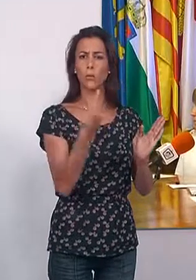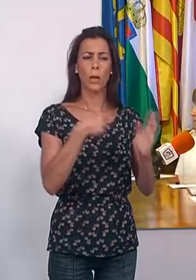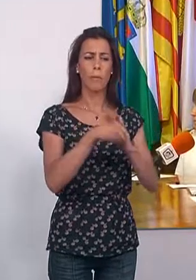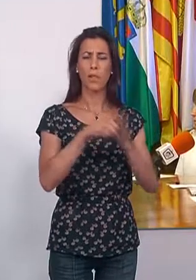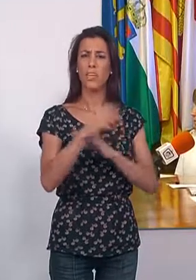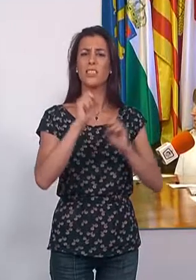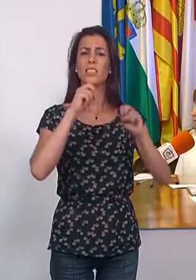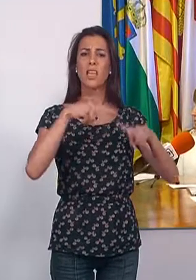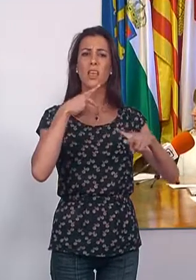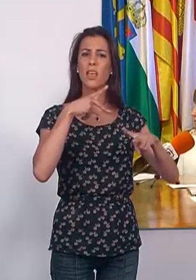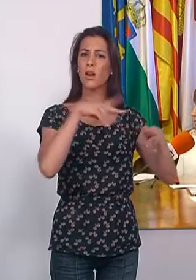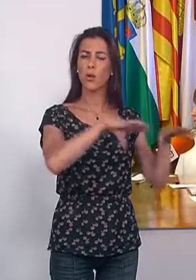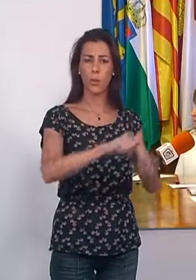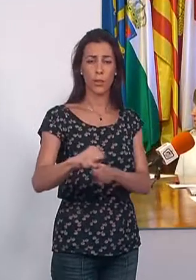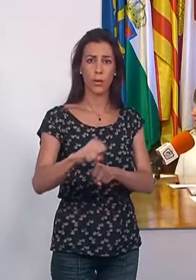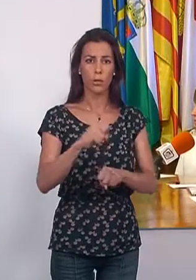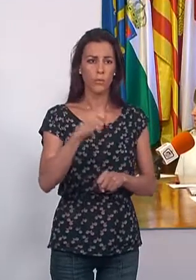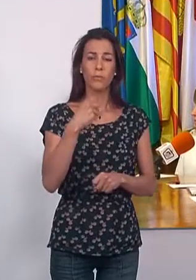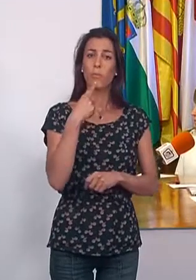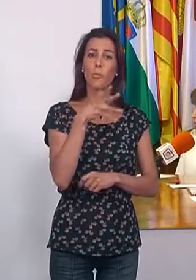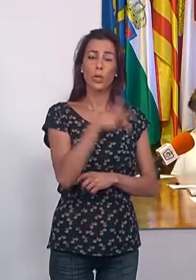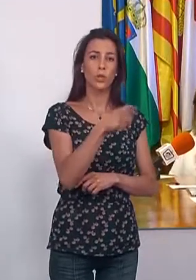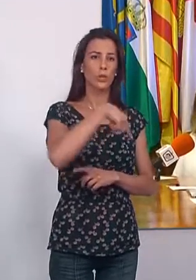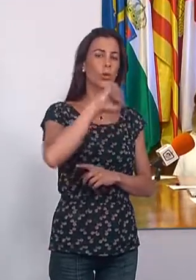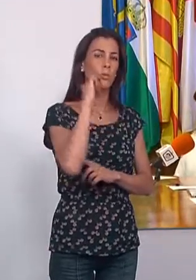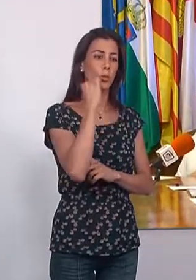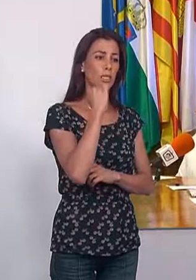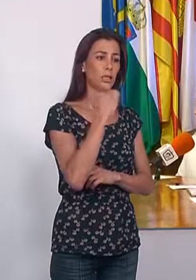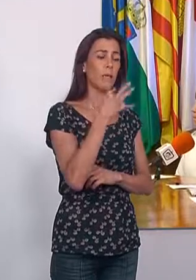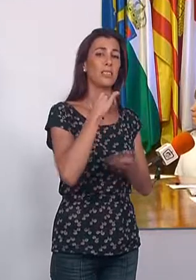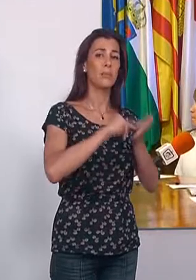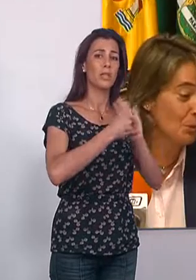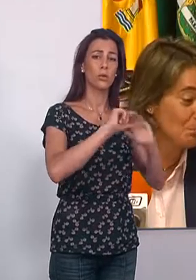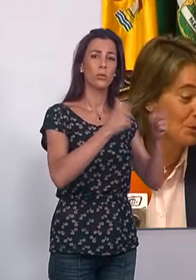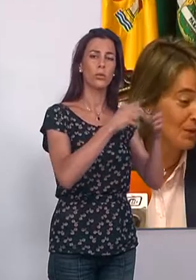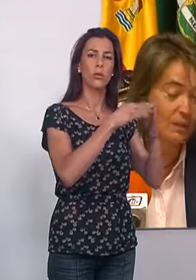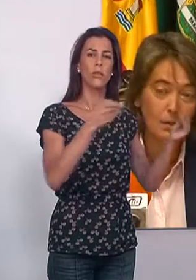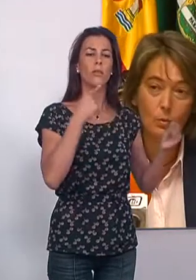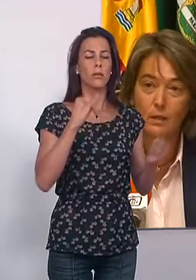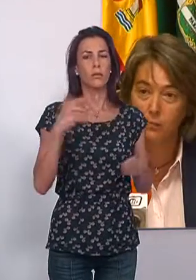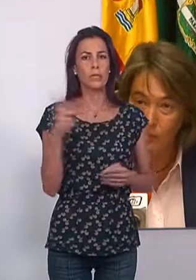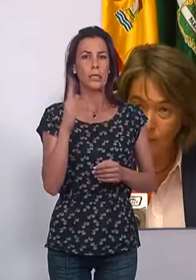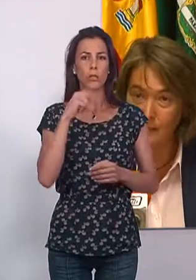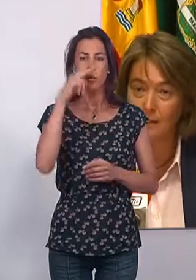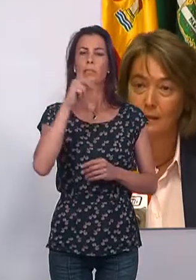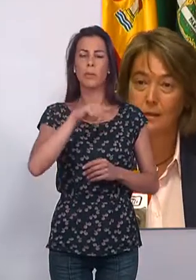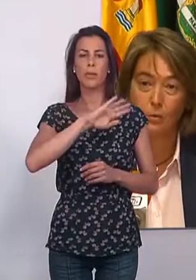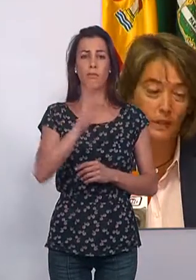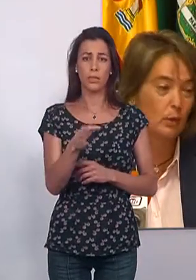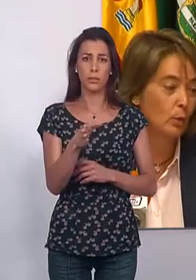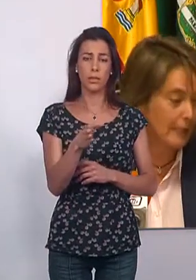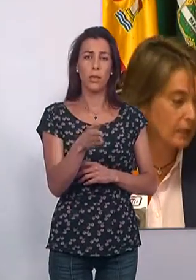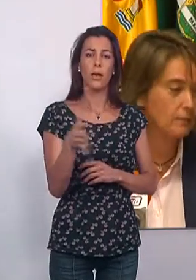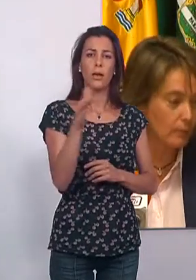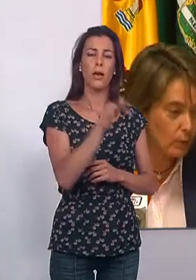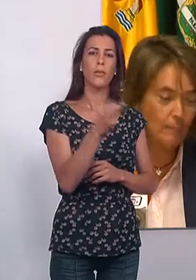del Ayuntamiento motrileño incidió en que con esta postura unilateral de la Junta los derechos de los padres se ven afectados.